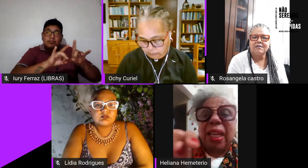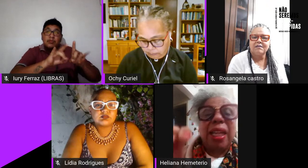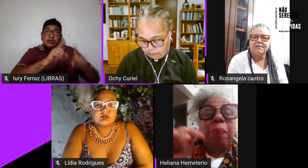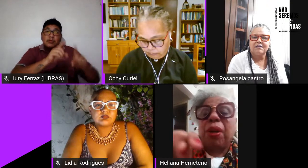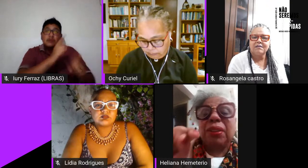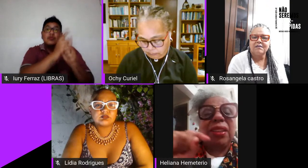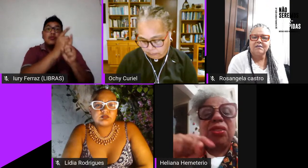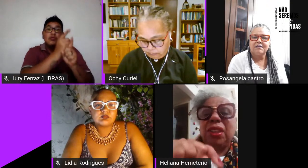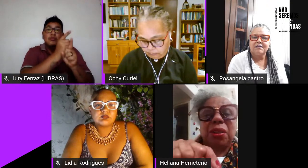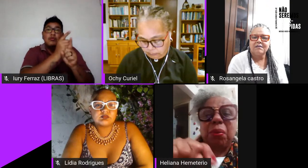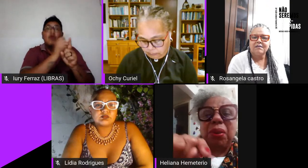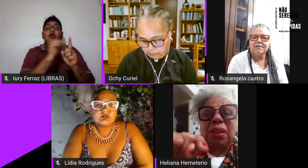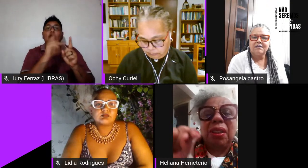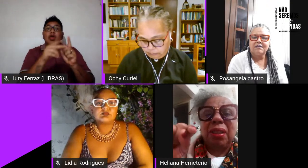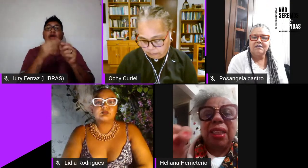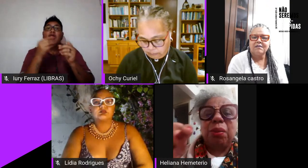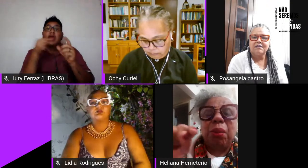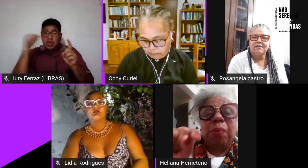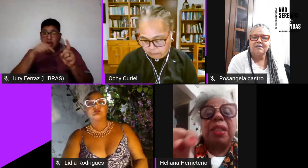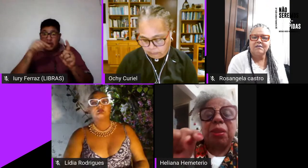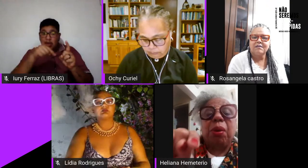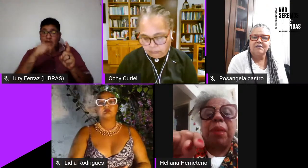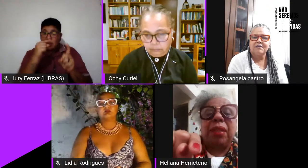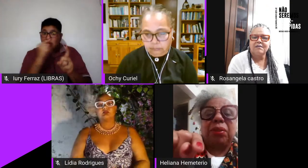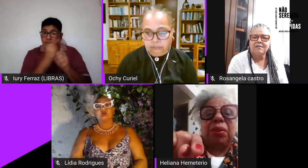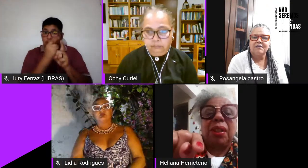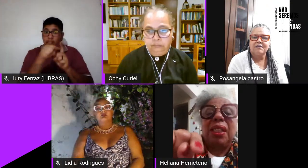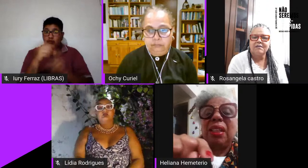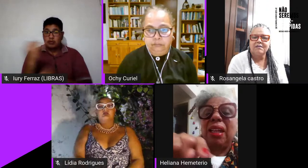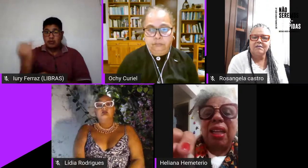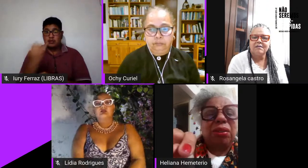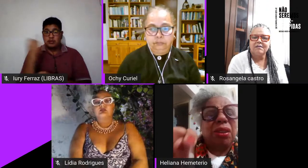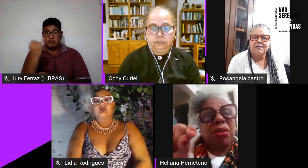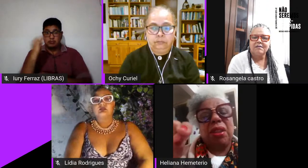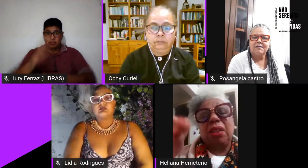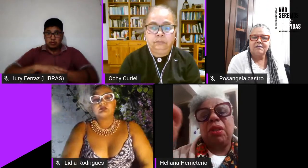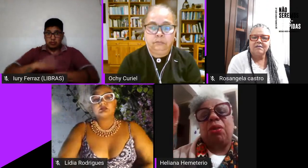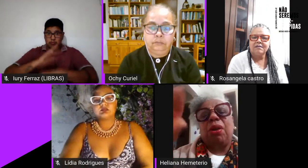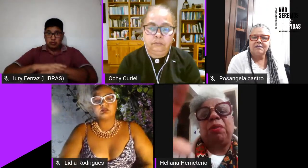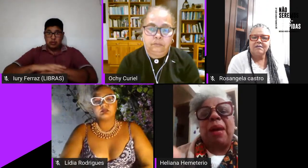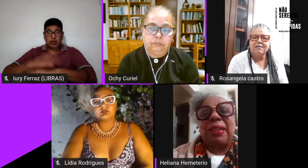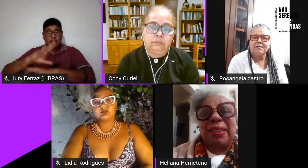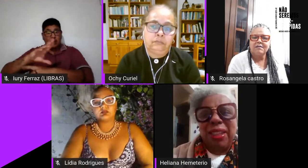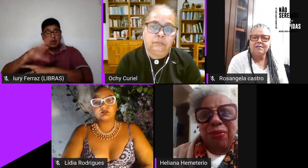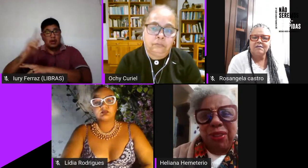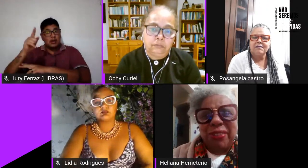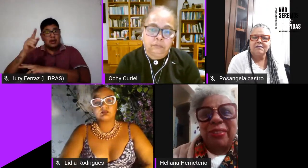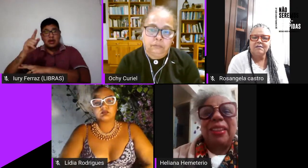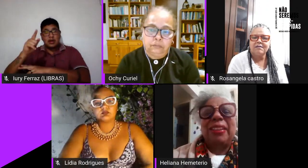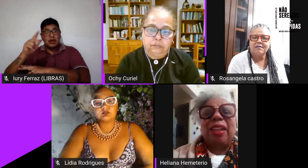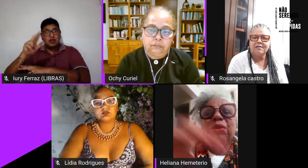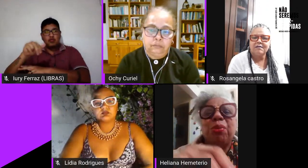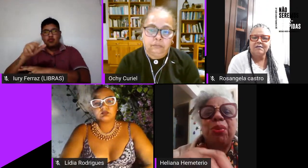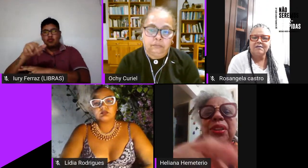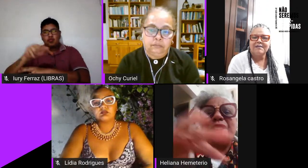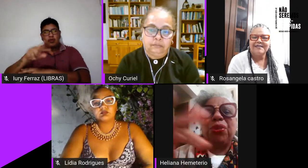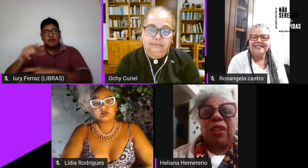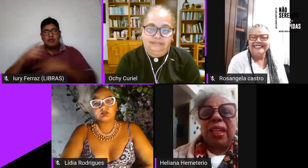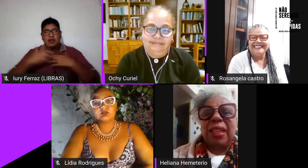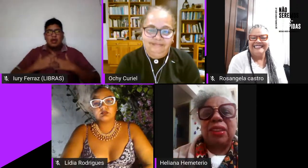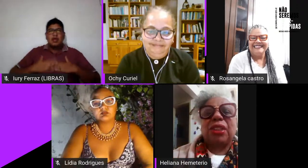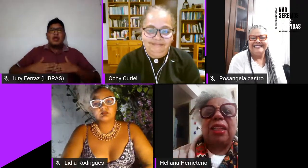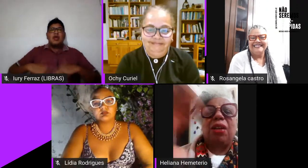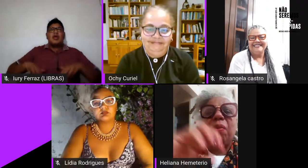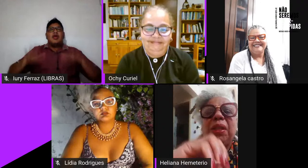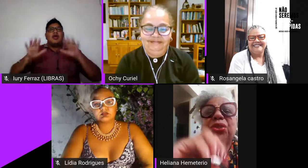seria importantíssimo nesse momento claro que não seria um encontro pacífico temos muitas